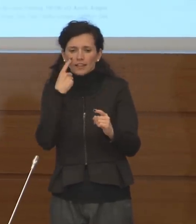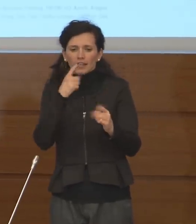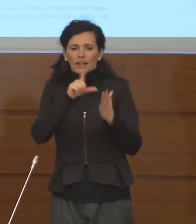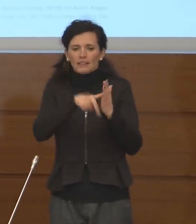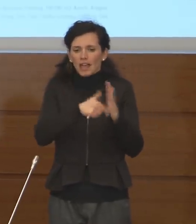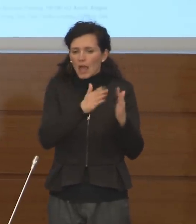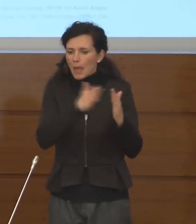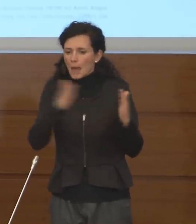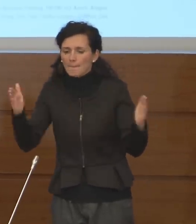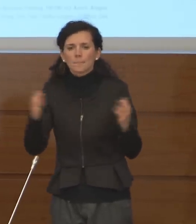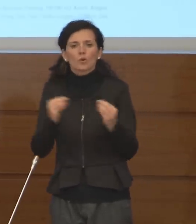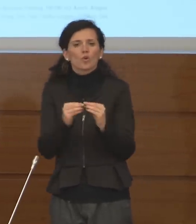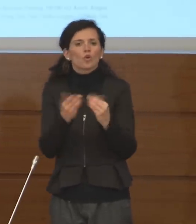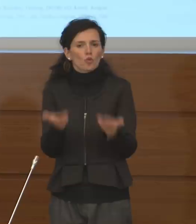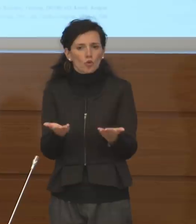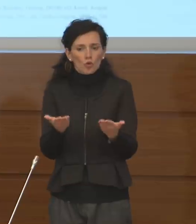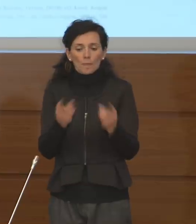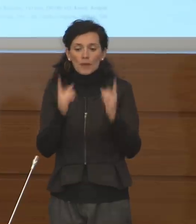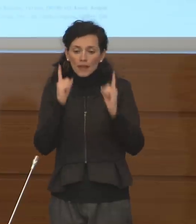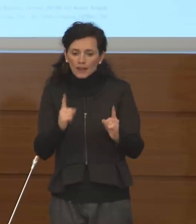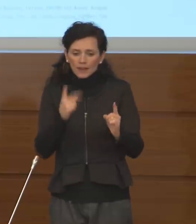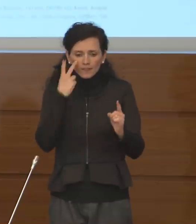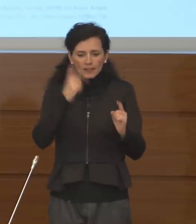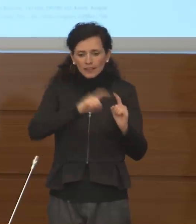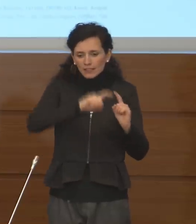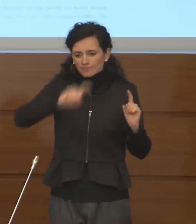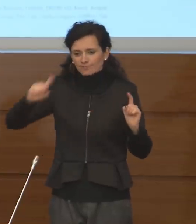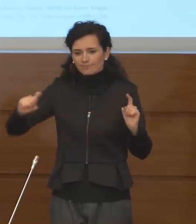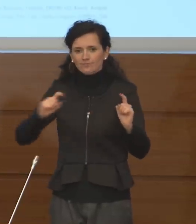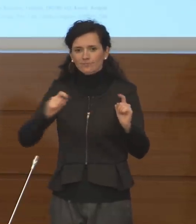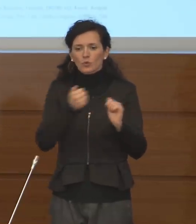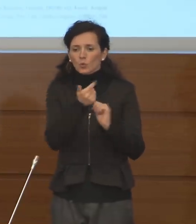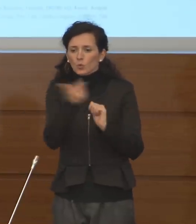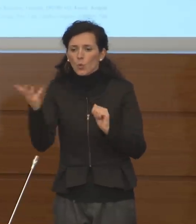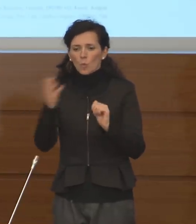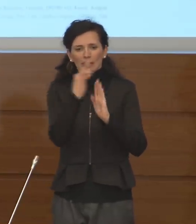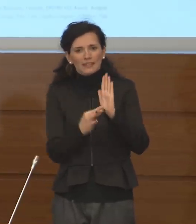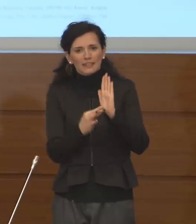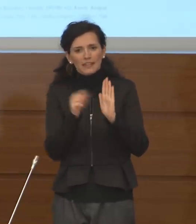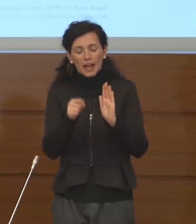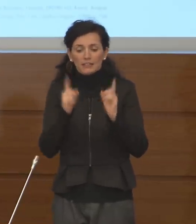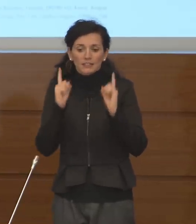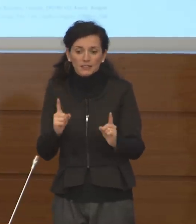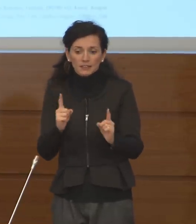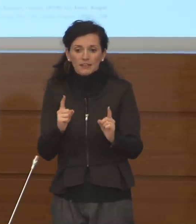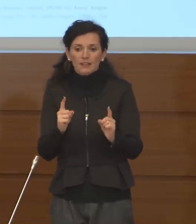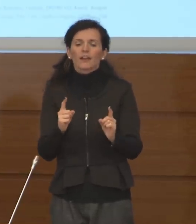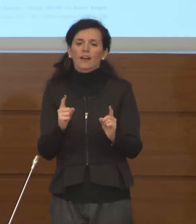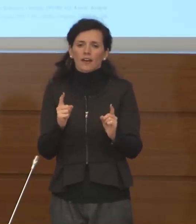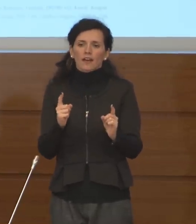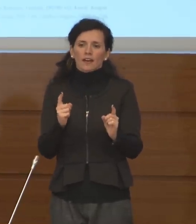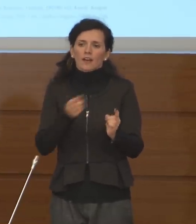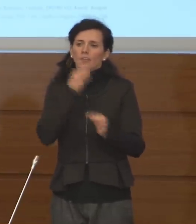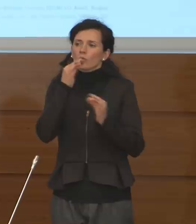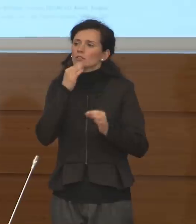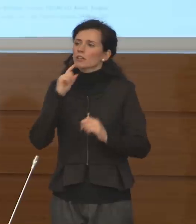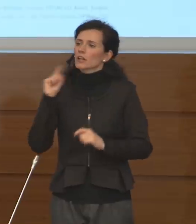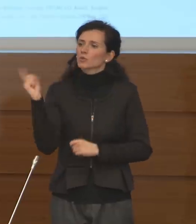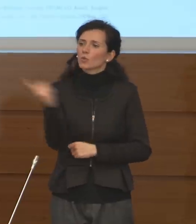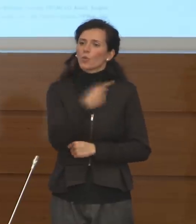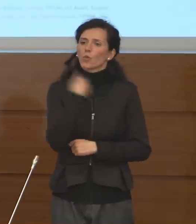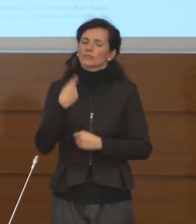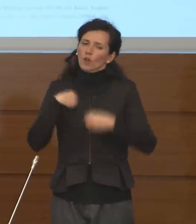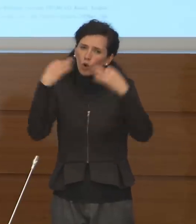avremo davanti e dei dati che riscontreremo. Credo che su questo tutti quanti siamo stati